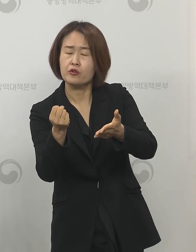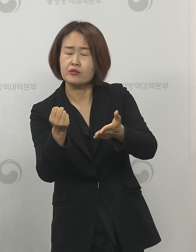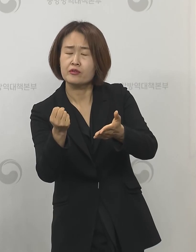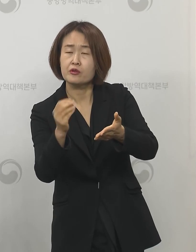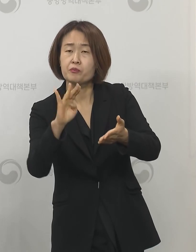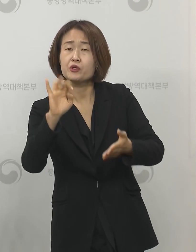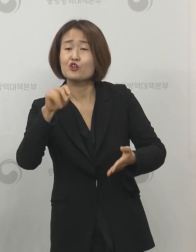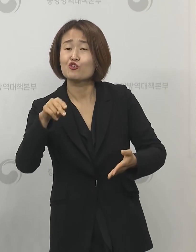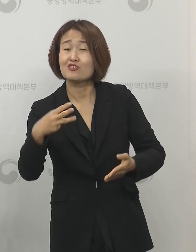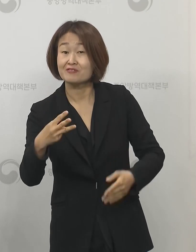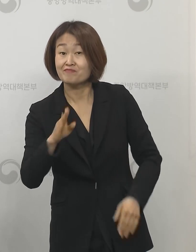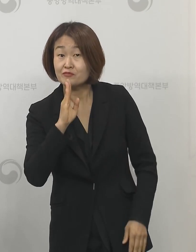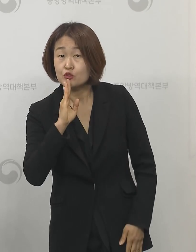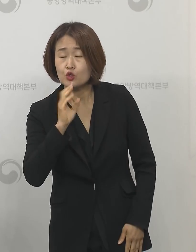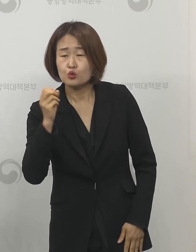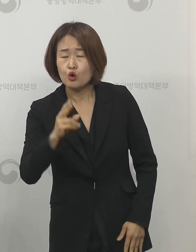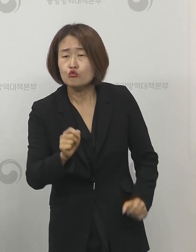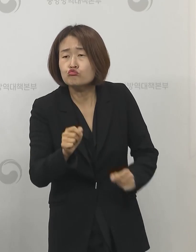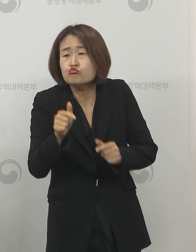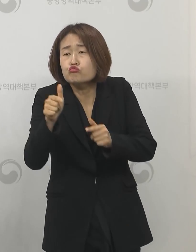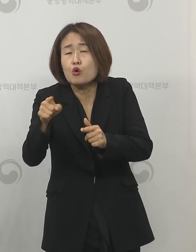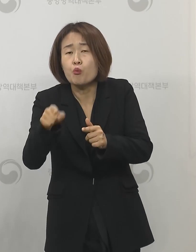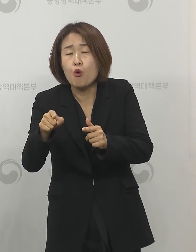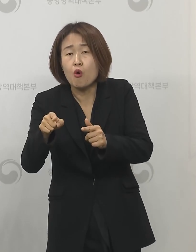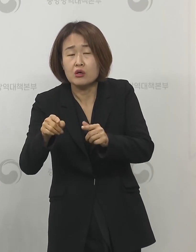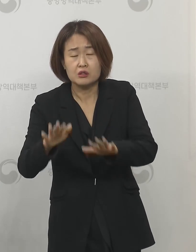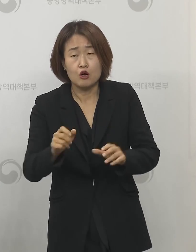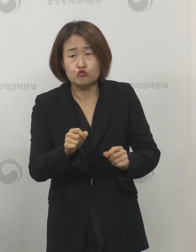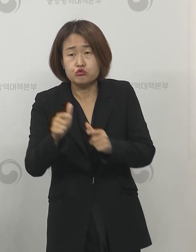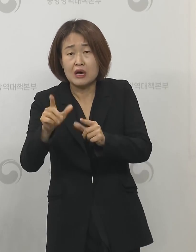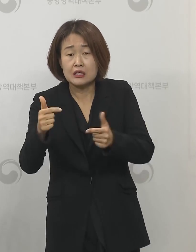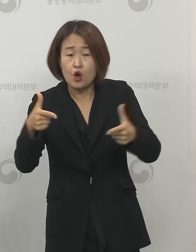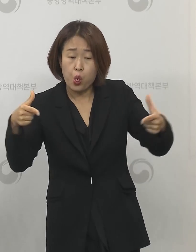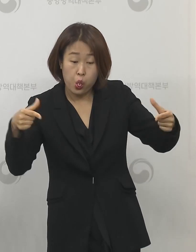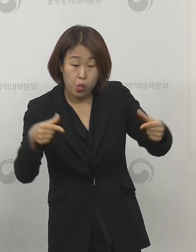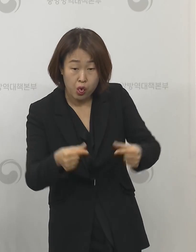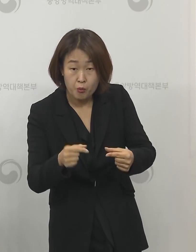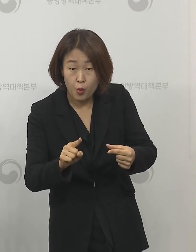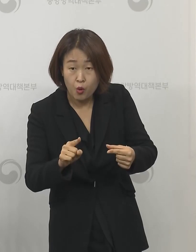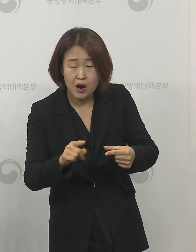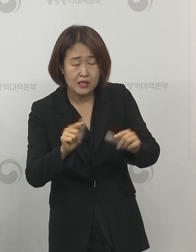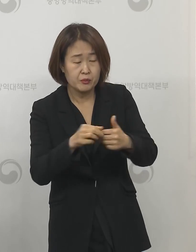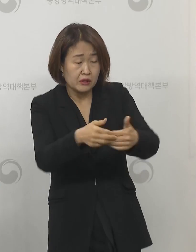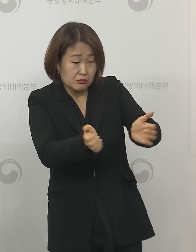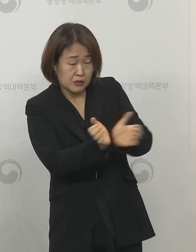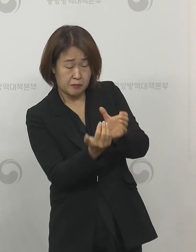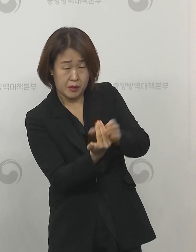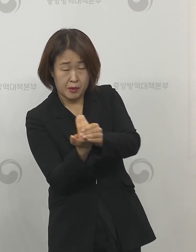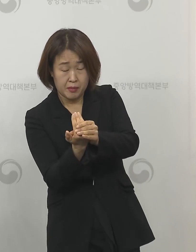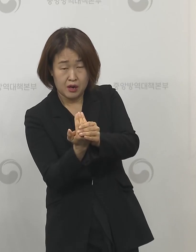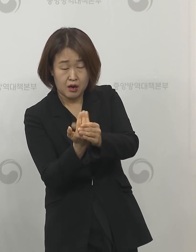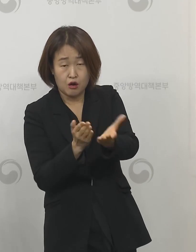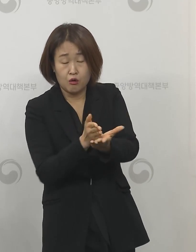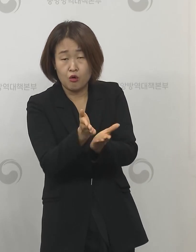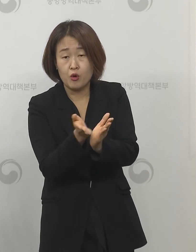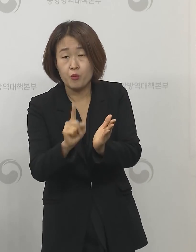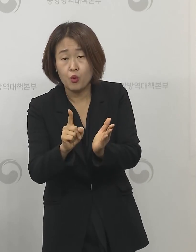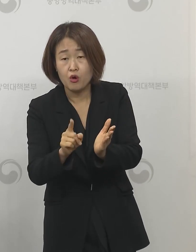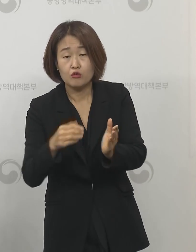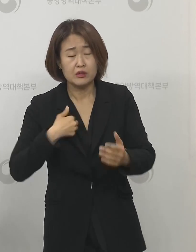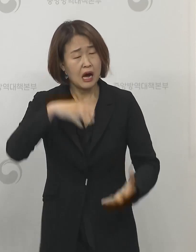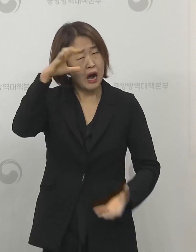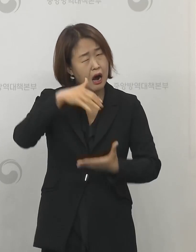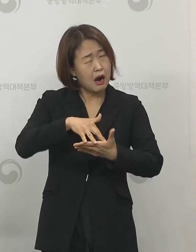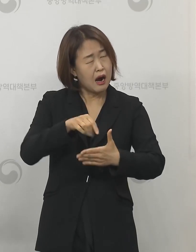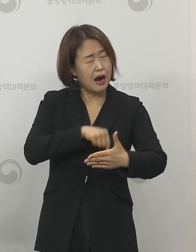또 그 비율과 추세가 증가 추세인지 감소 추세인지 하는 그런 집단 발병 유형과 통제 범위 내에